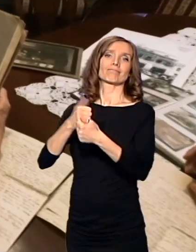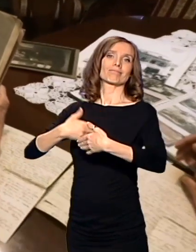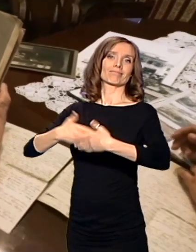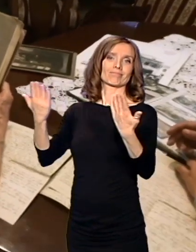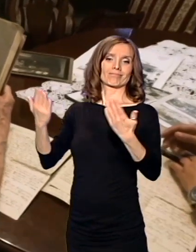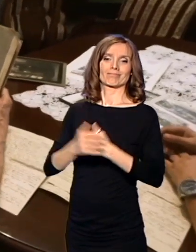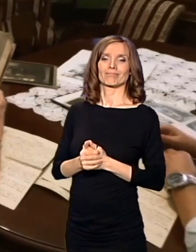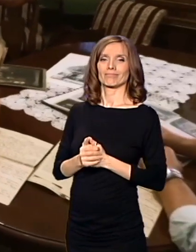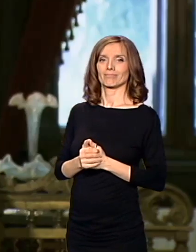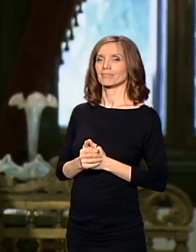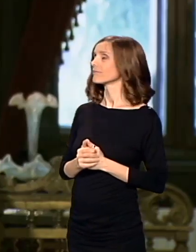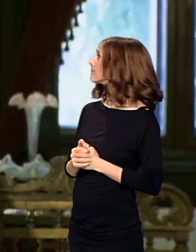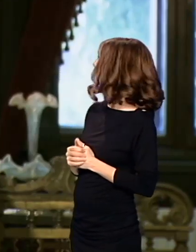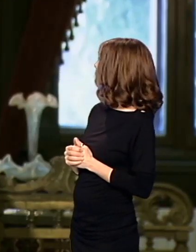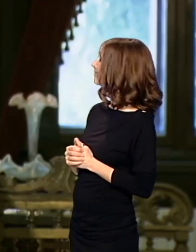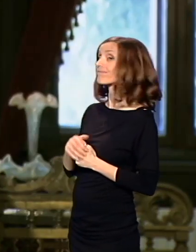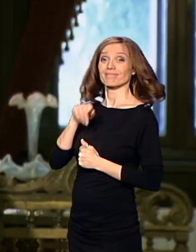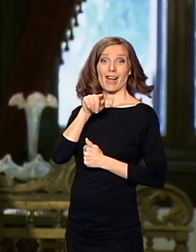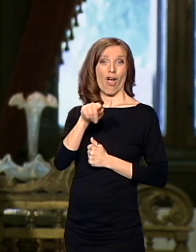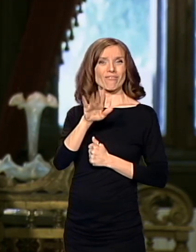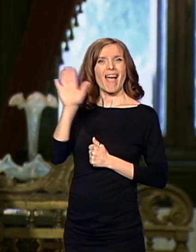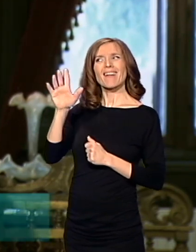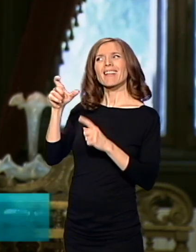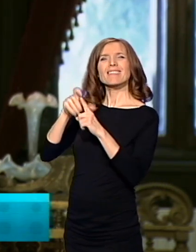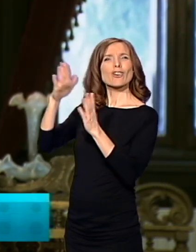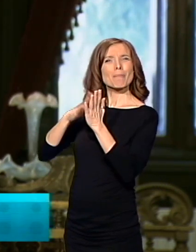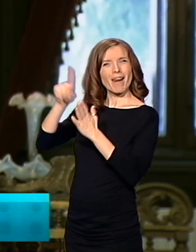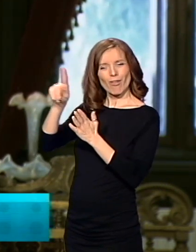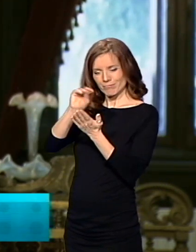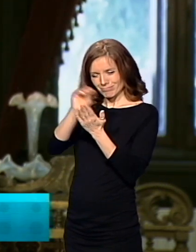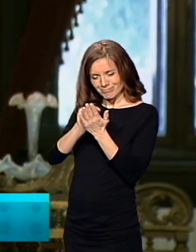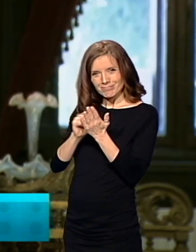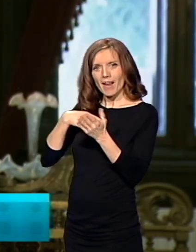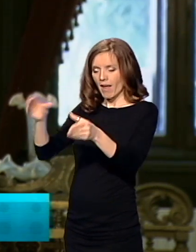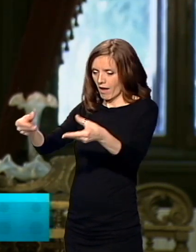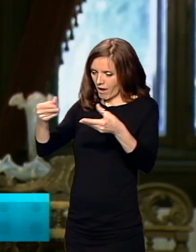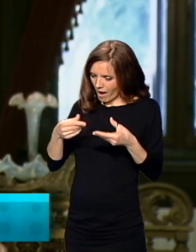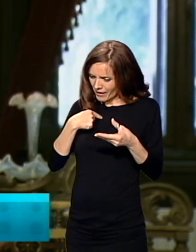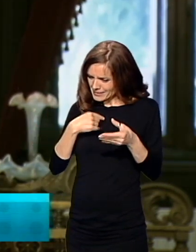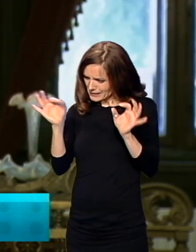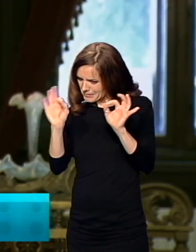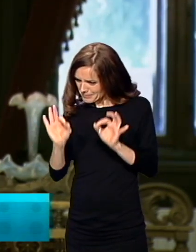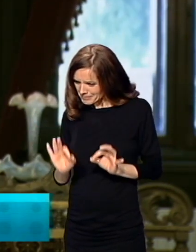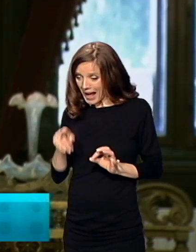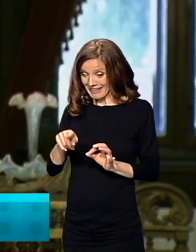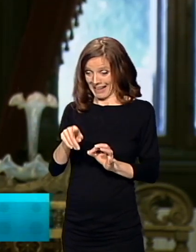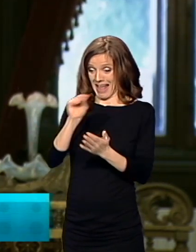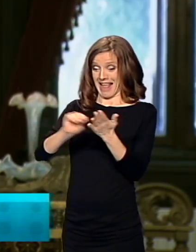Rukopis kojim sam ja priredio upravo nosi takav naziv, ropstvo i sloboda, što na neki način